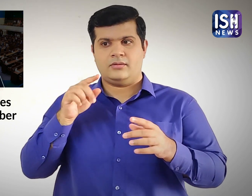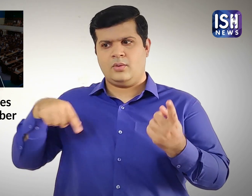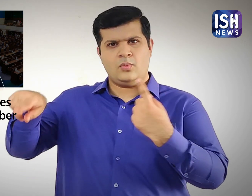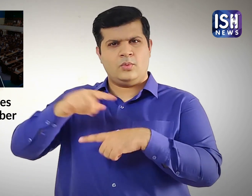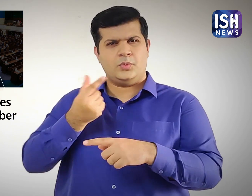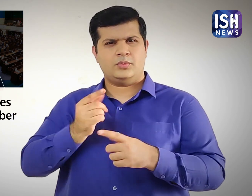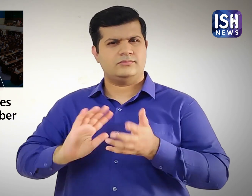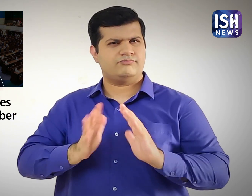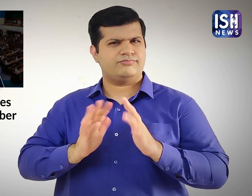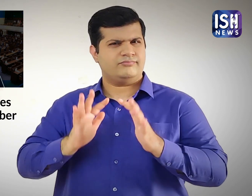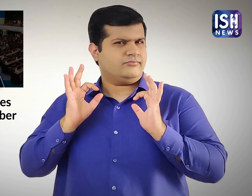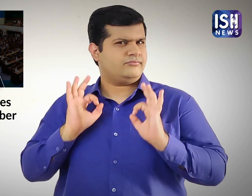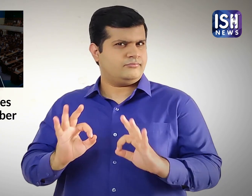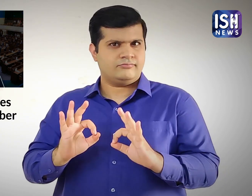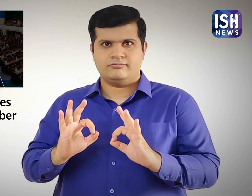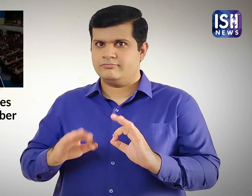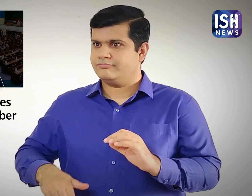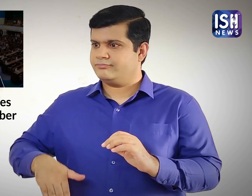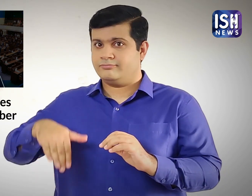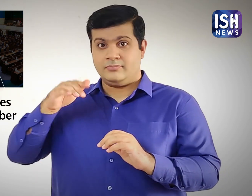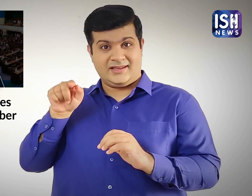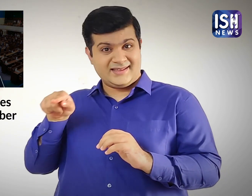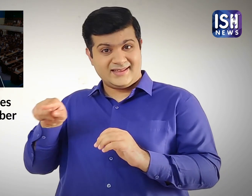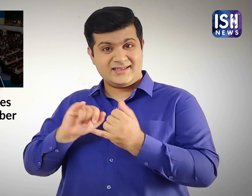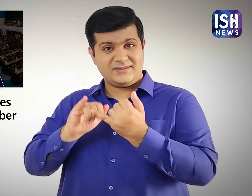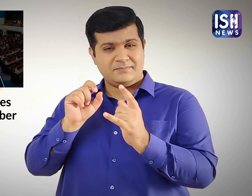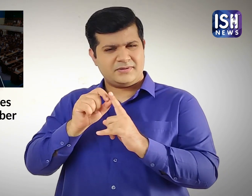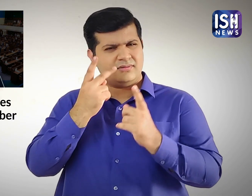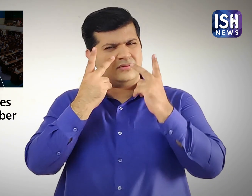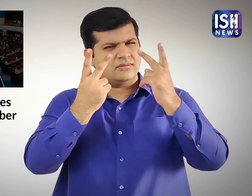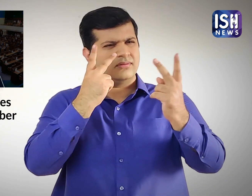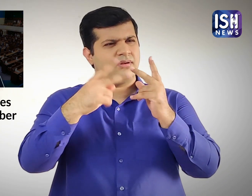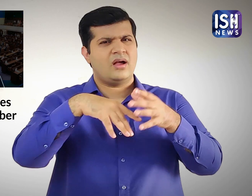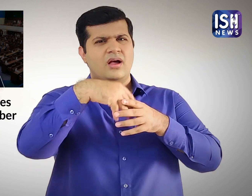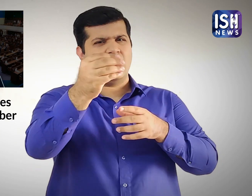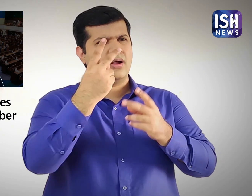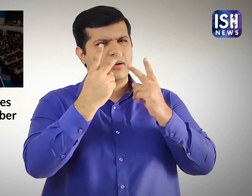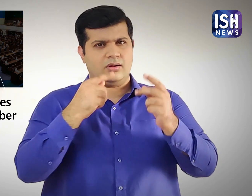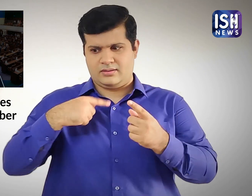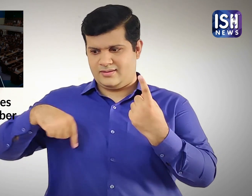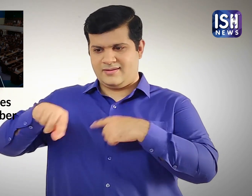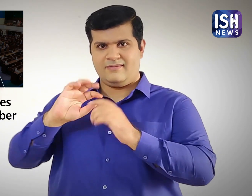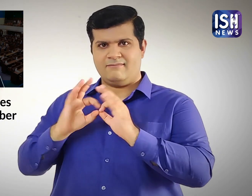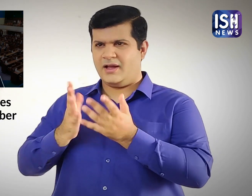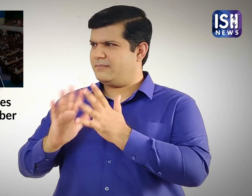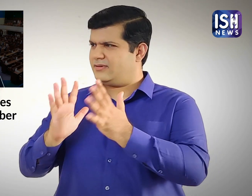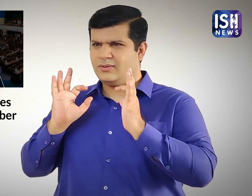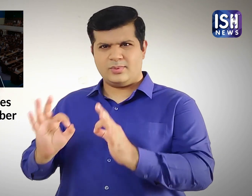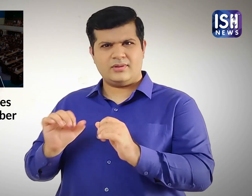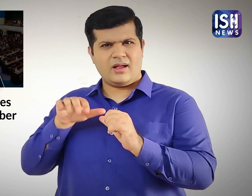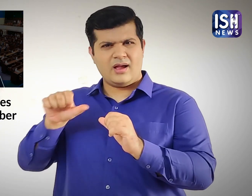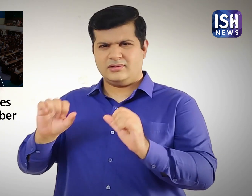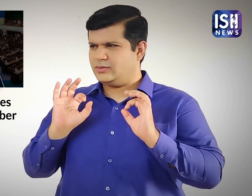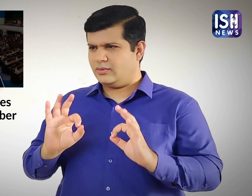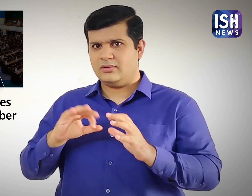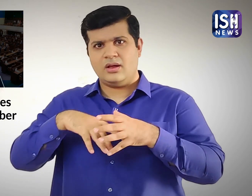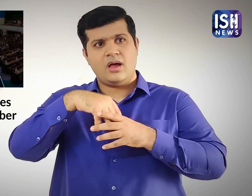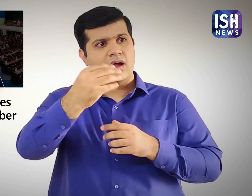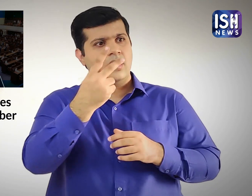बाशा में पारंगत है। उन्होंने कुद देखा है कि जब वे अपने परिवार के साथ संकेतिक बाशा में असानी से